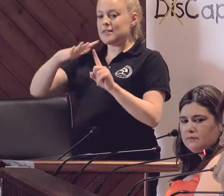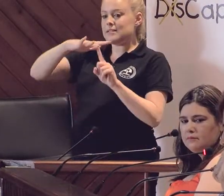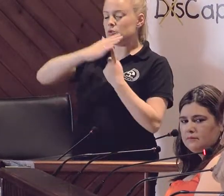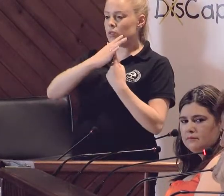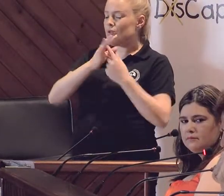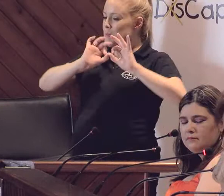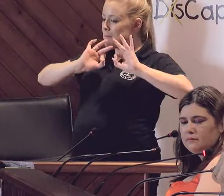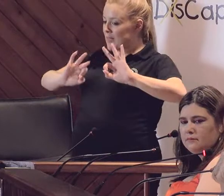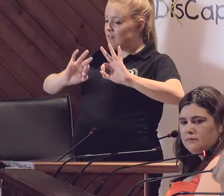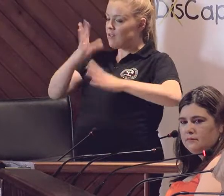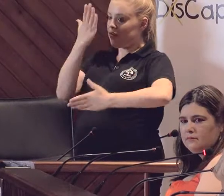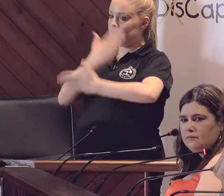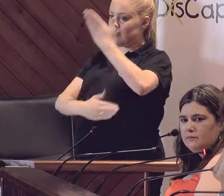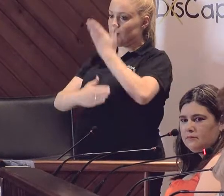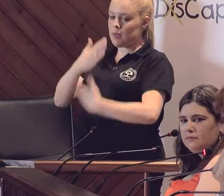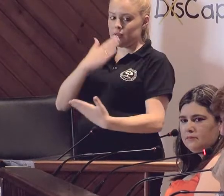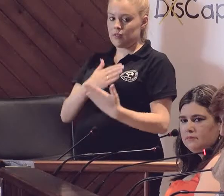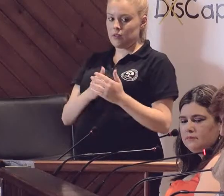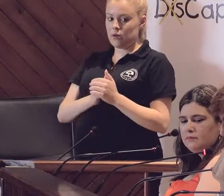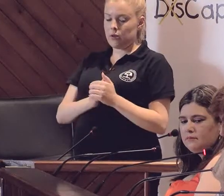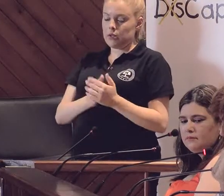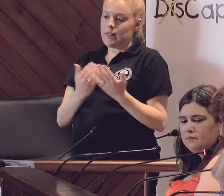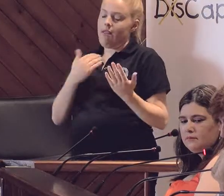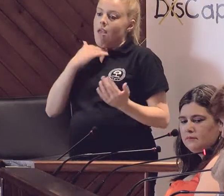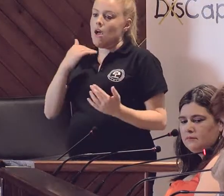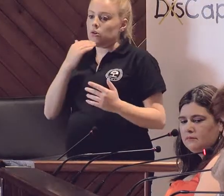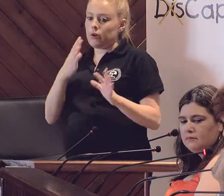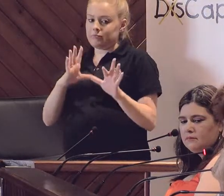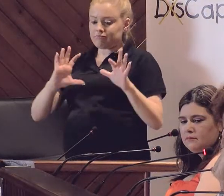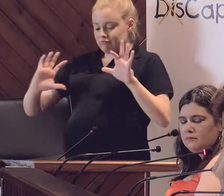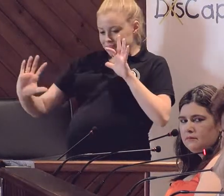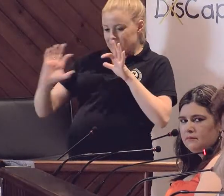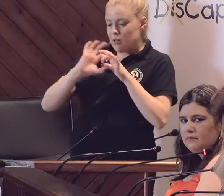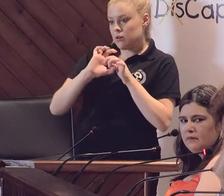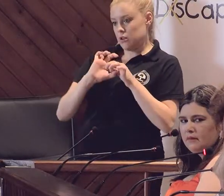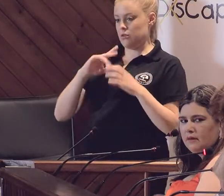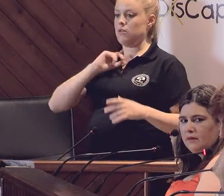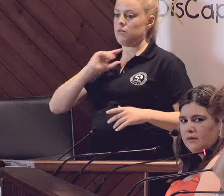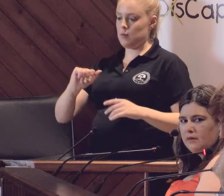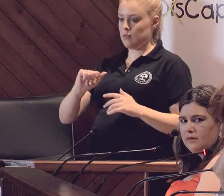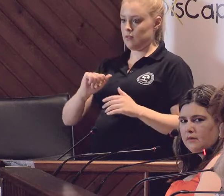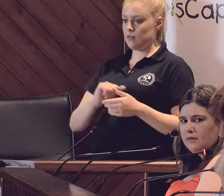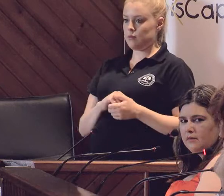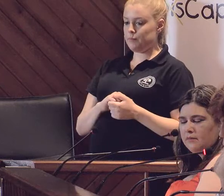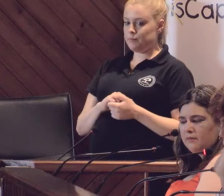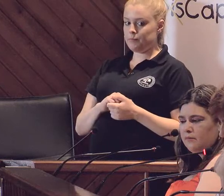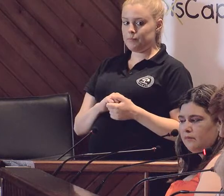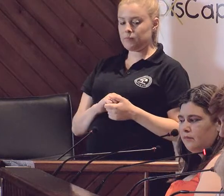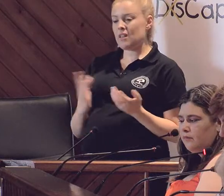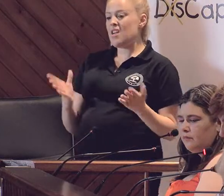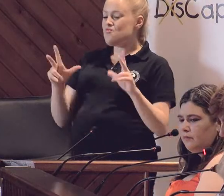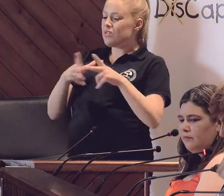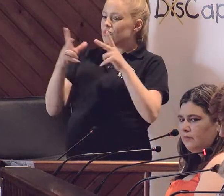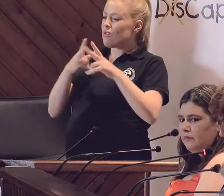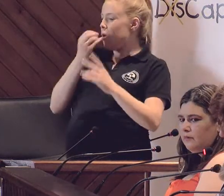específica de la discapacidad. Este es un atributo inseparable de la dependencia. No precisamente vivimos en una